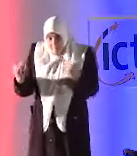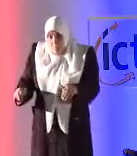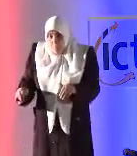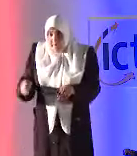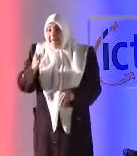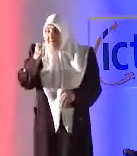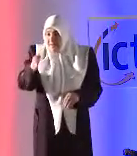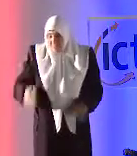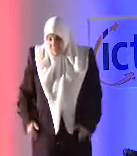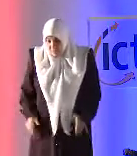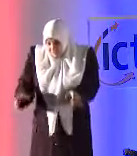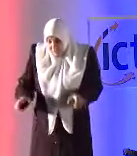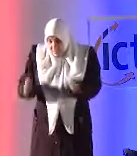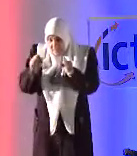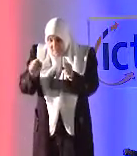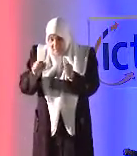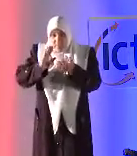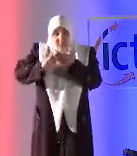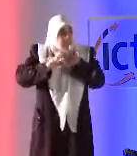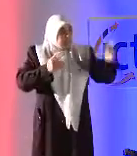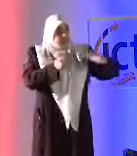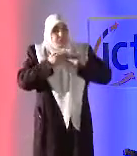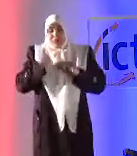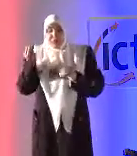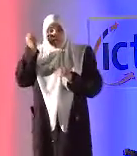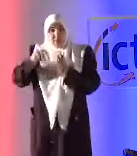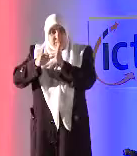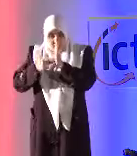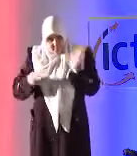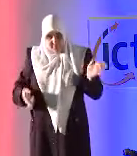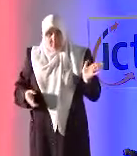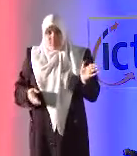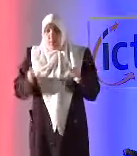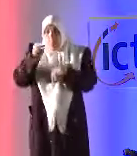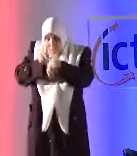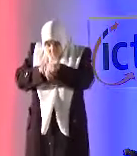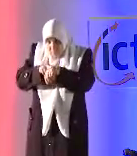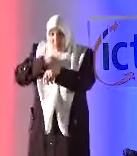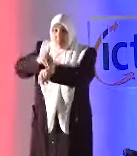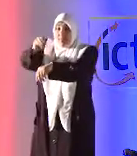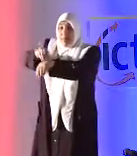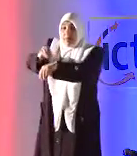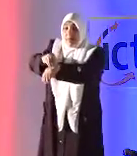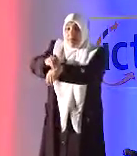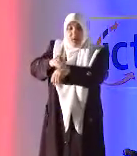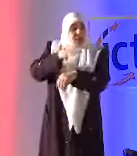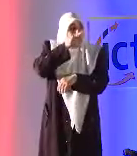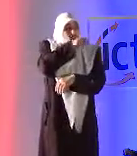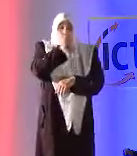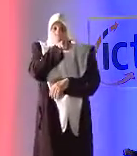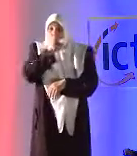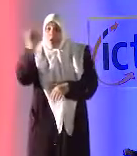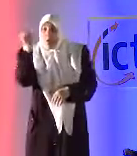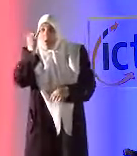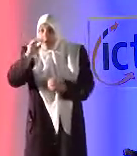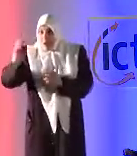حركية أن يستخدم هذه التقنية وأيضا نذكركم أن هذه الأشياء لا يجب أن